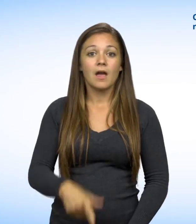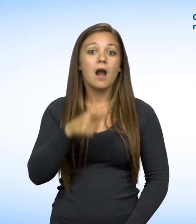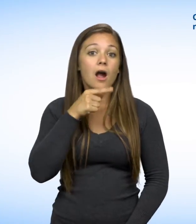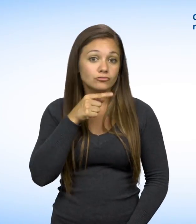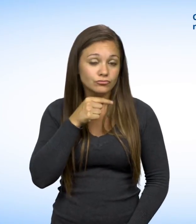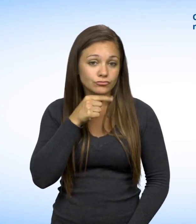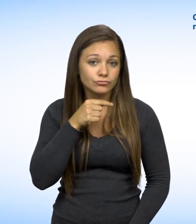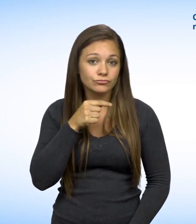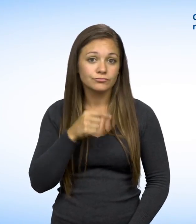Âge